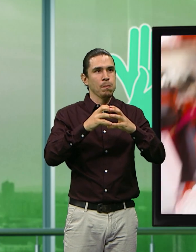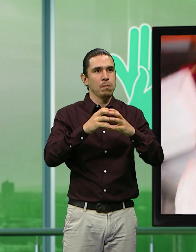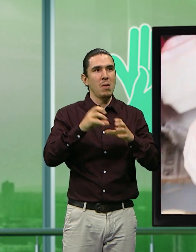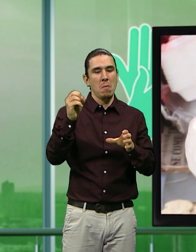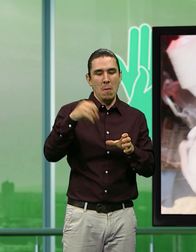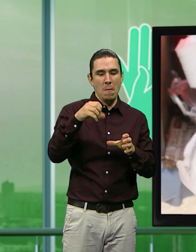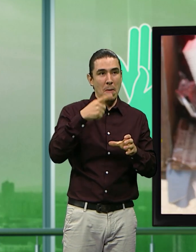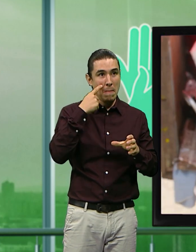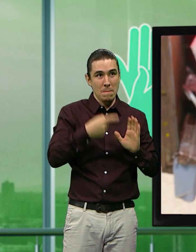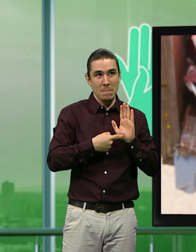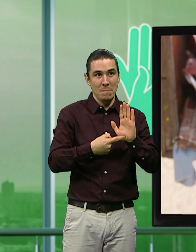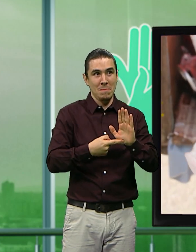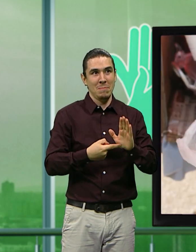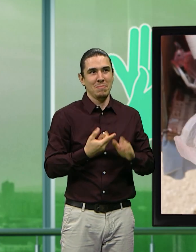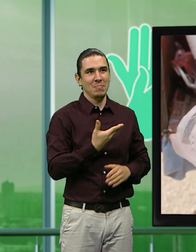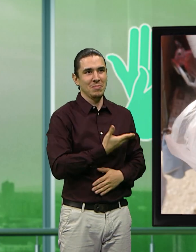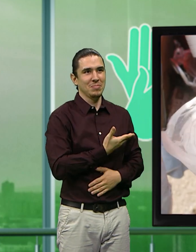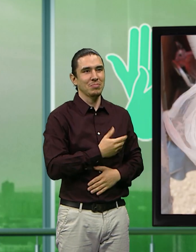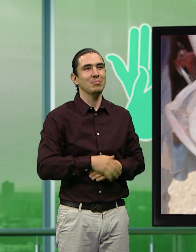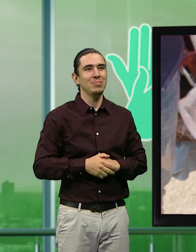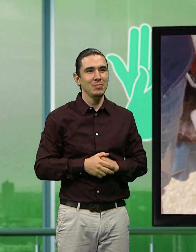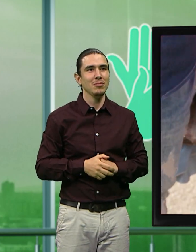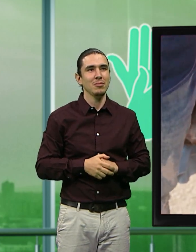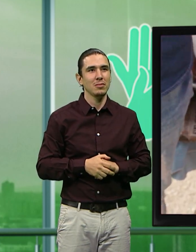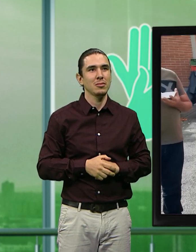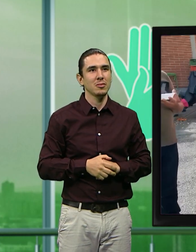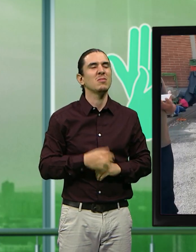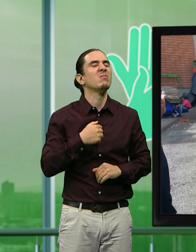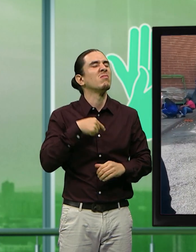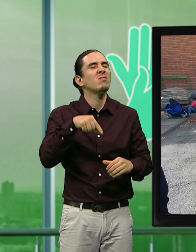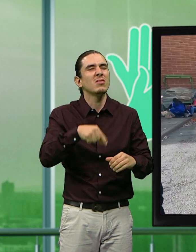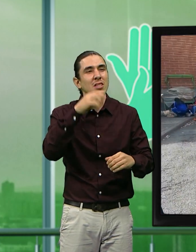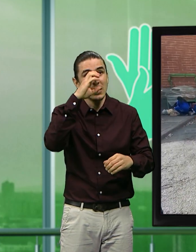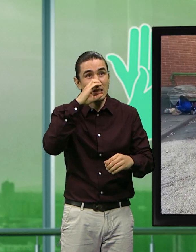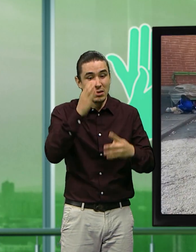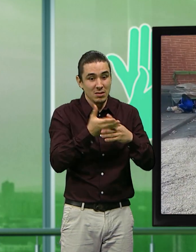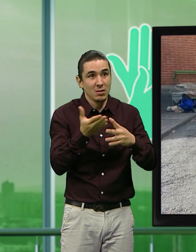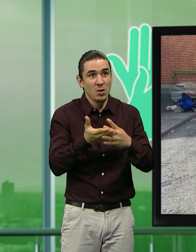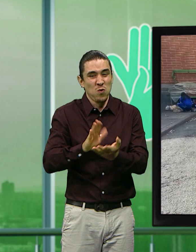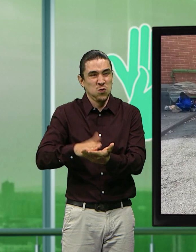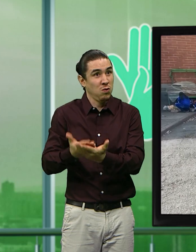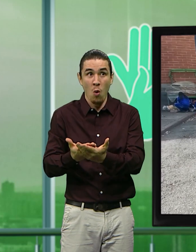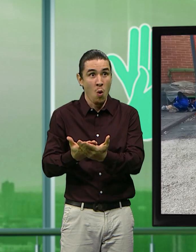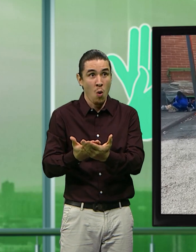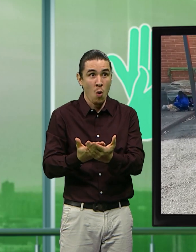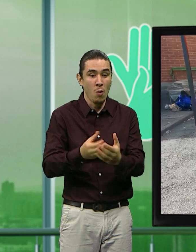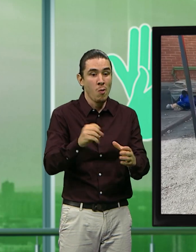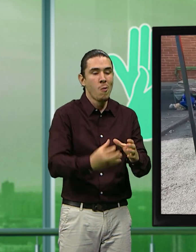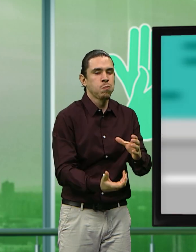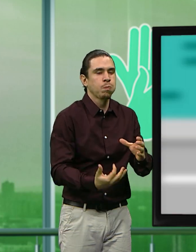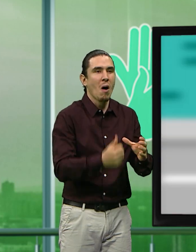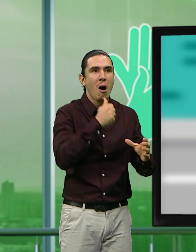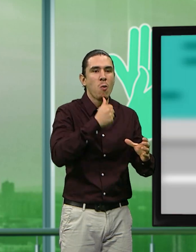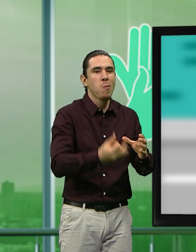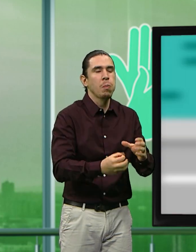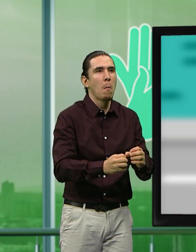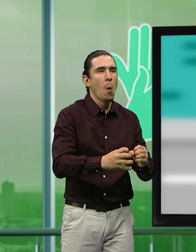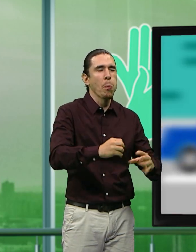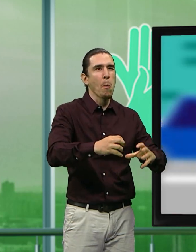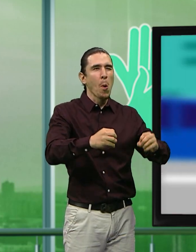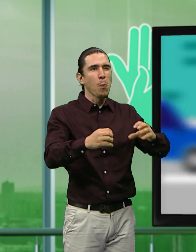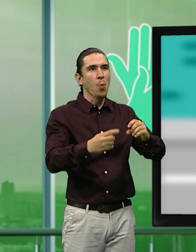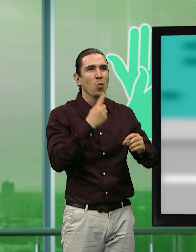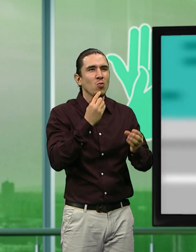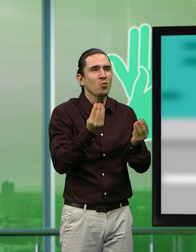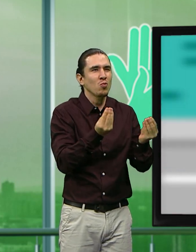provocativo. Esto es un alivio. Yo cocino con vapor para que se concentren todos los sabores, para que